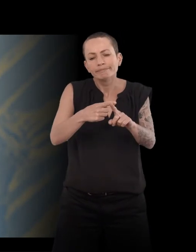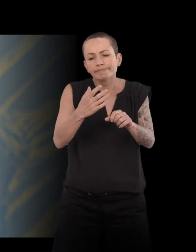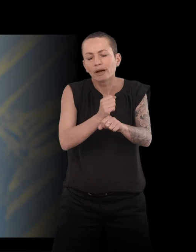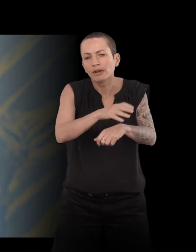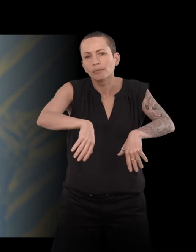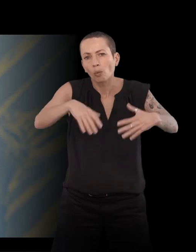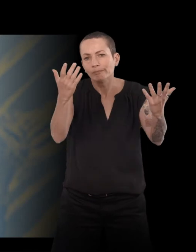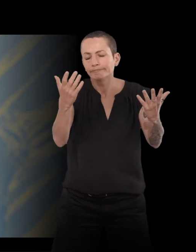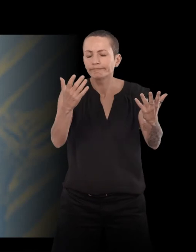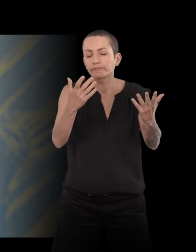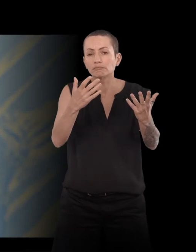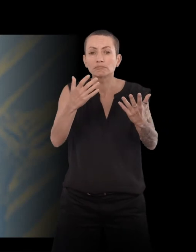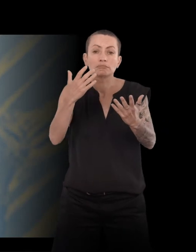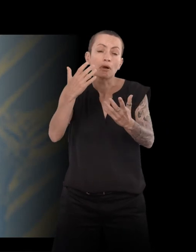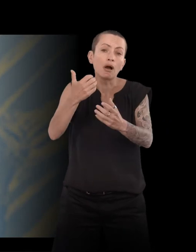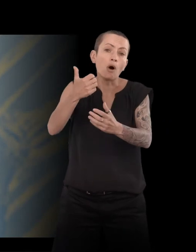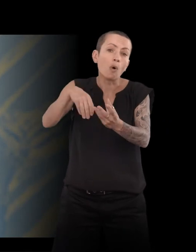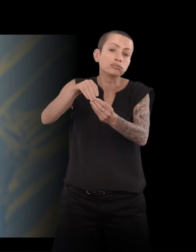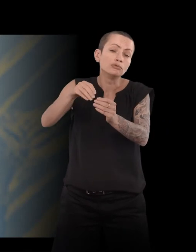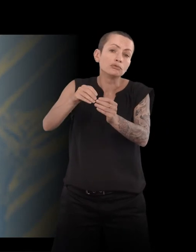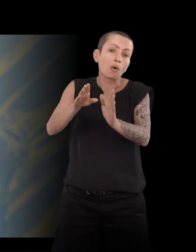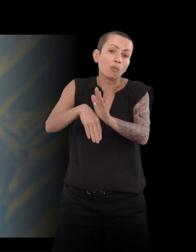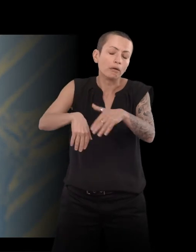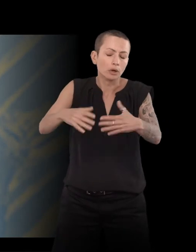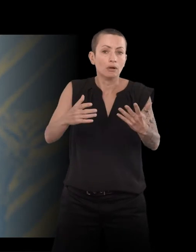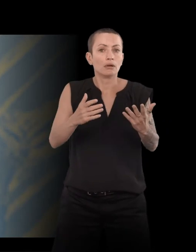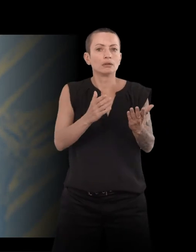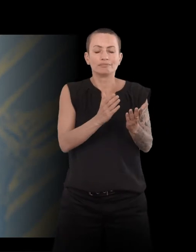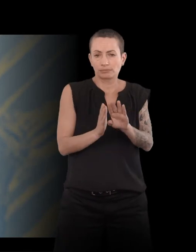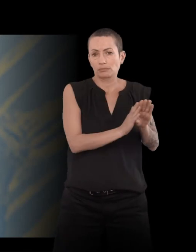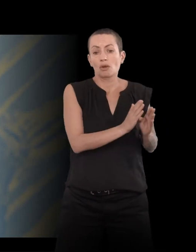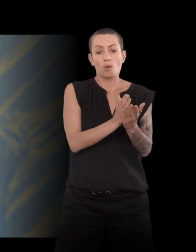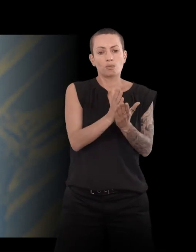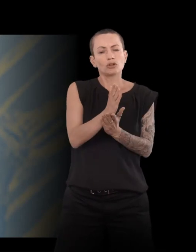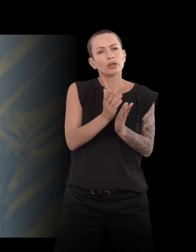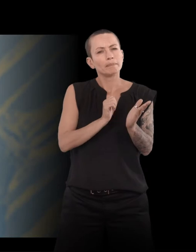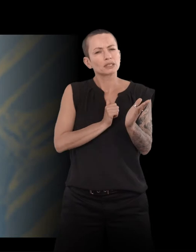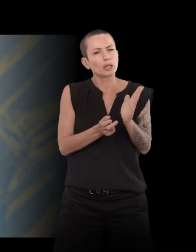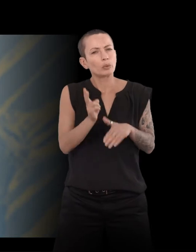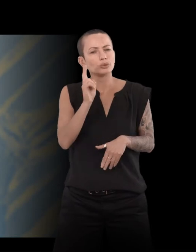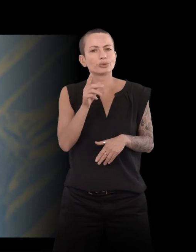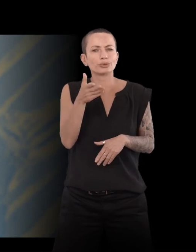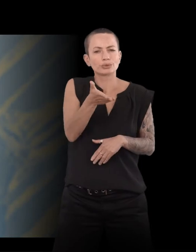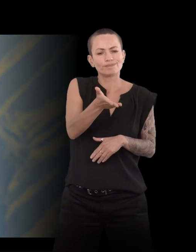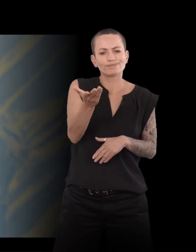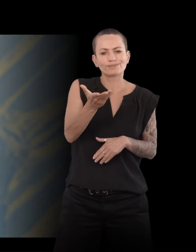Voilà. Et d'autres projets plus personnels. Un, j'ai fait un film sur la rue Villain, qui est la rue